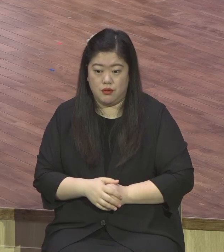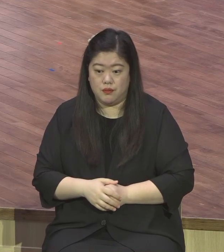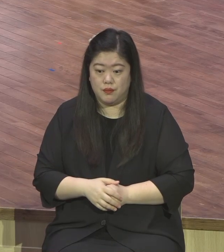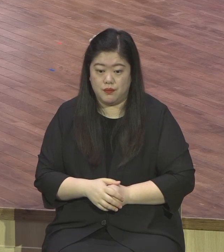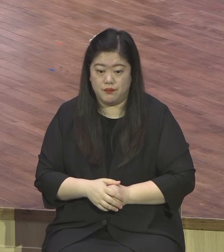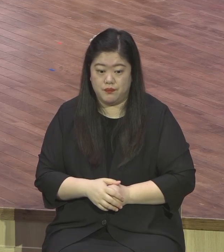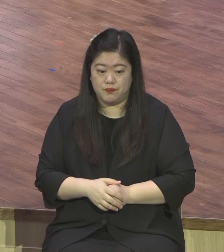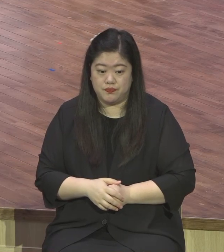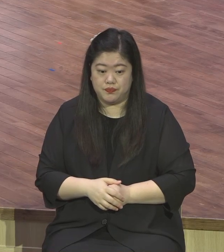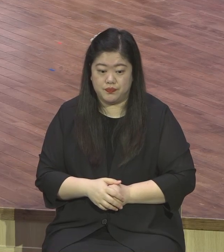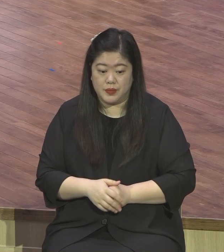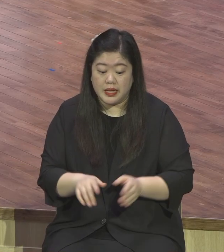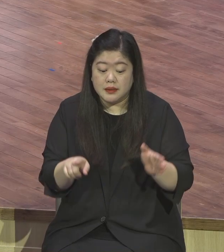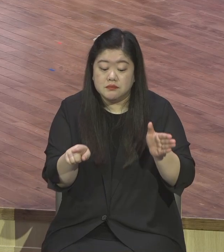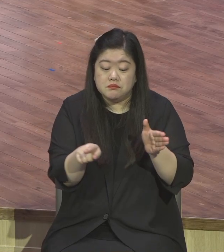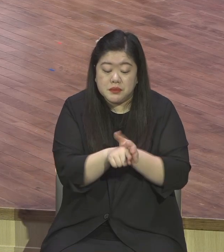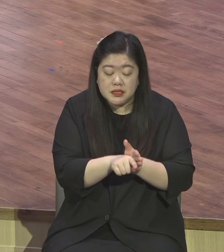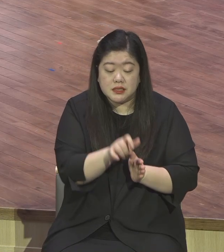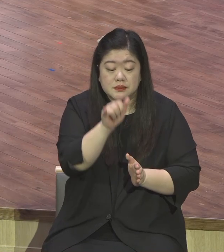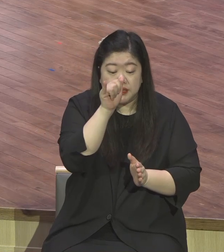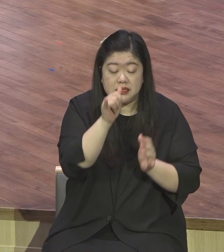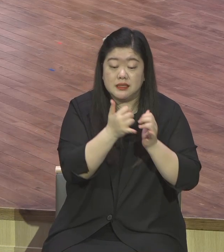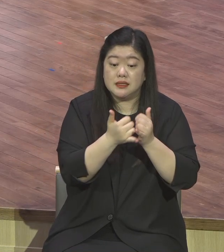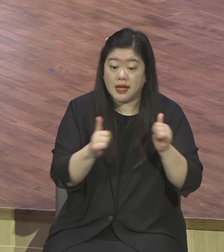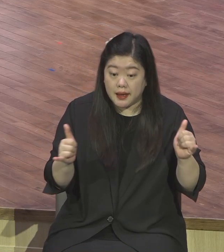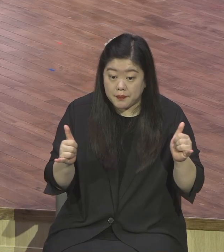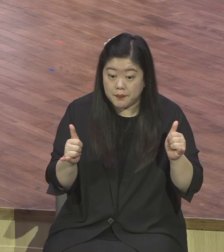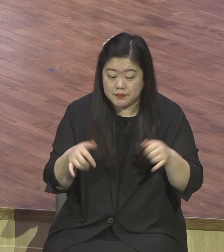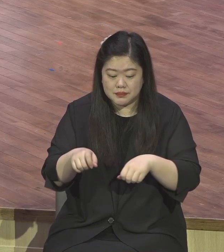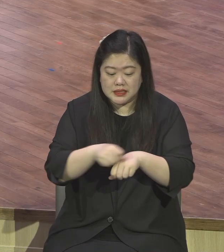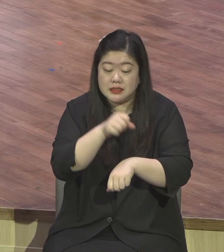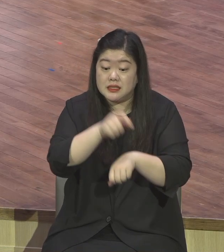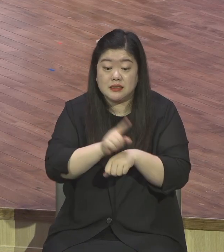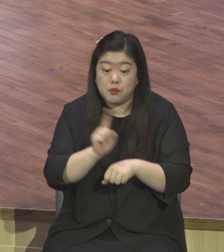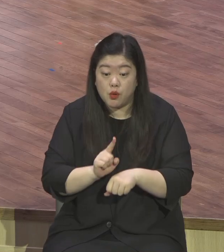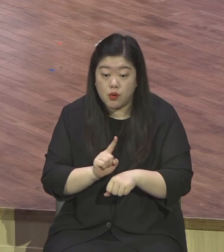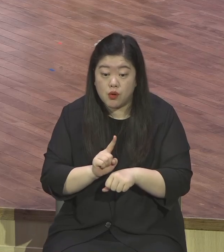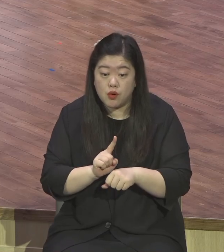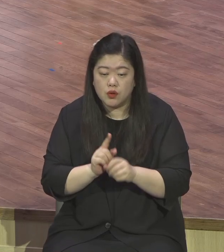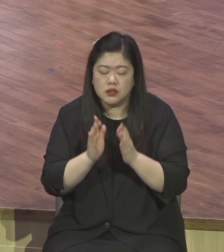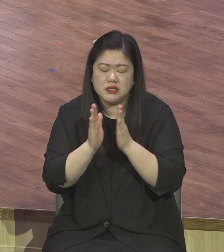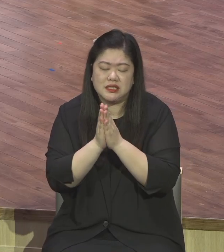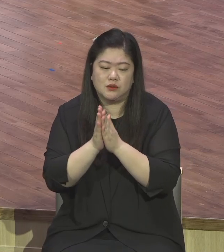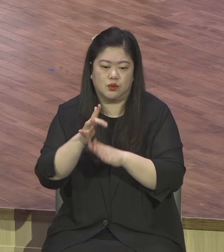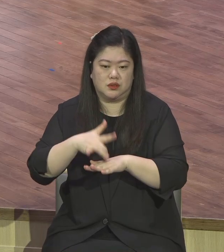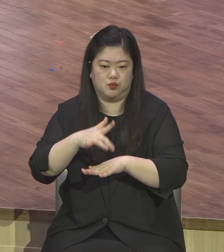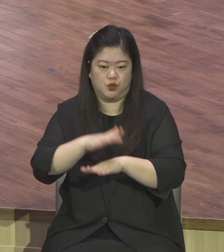믿음 있는 자의 특징이 기도의 자리에 나가는 자 지낭 기도하느냐 안하느냐 그걸 봅니다